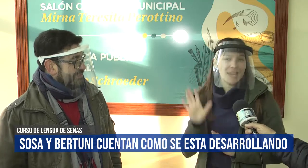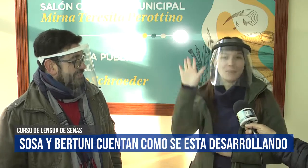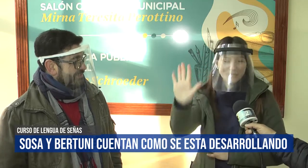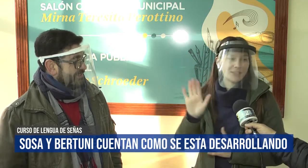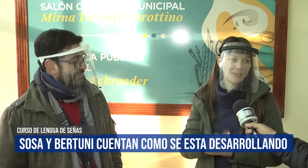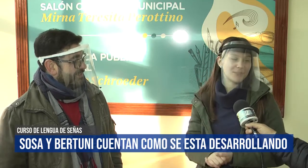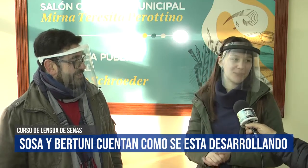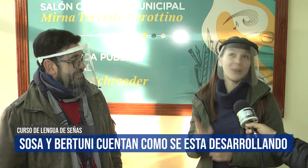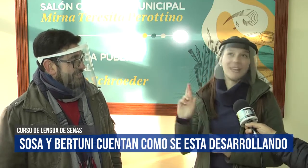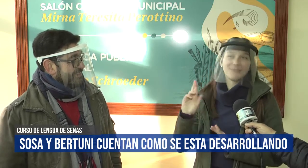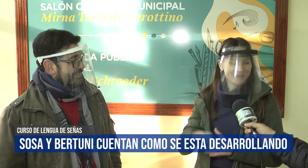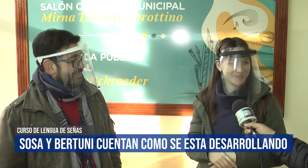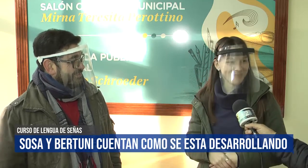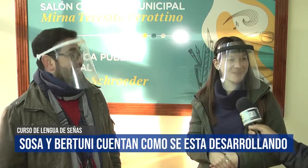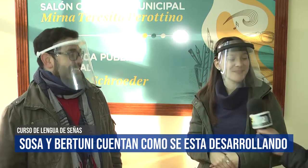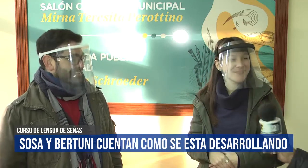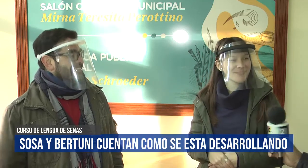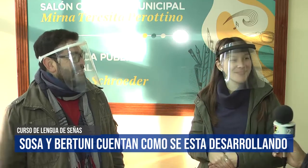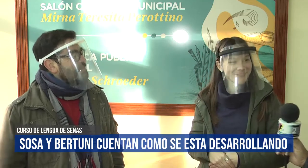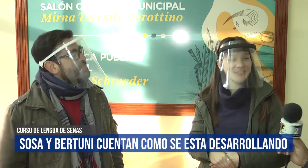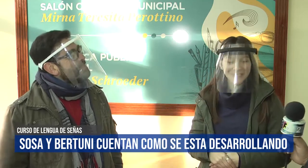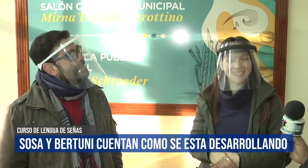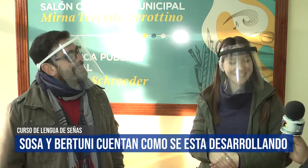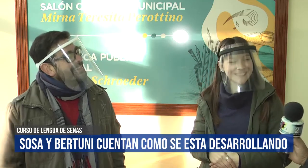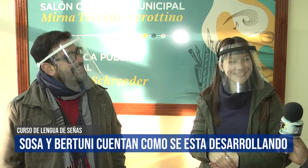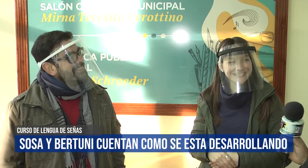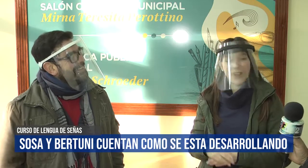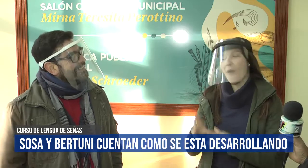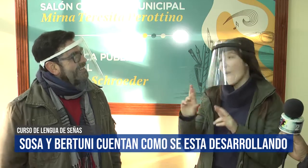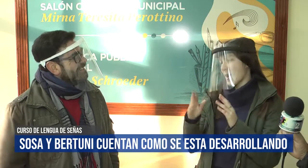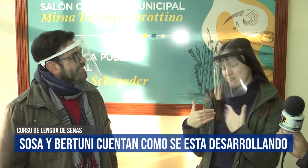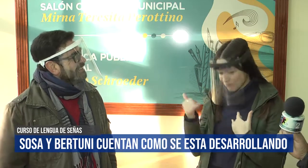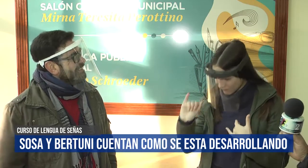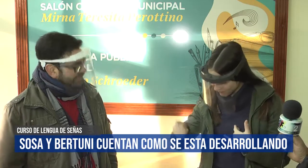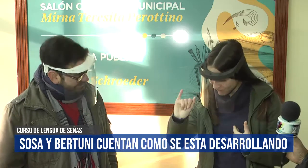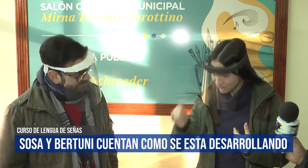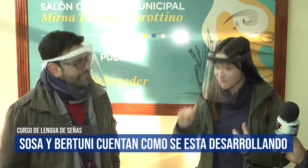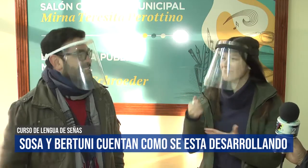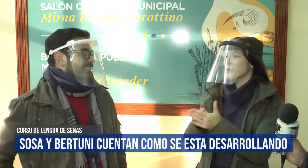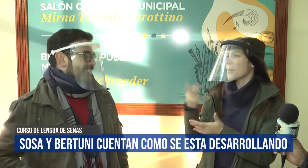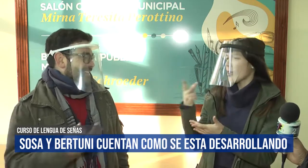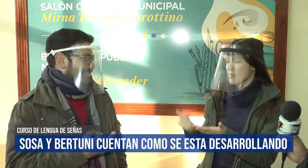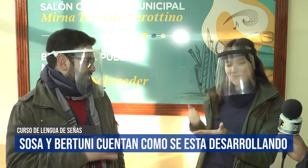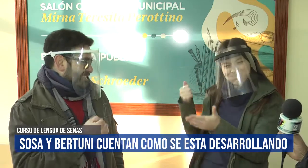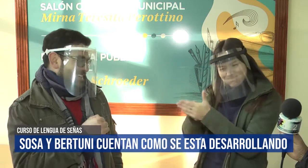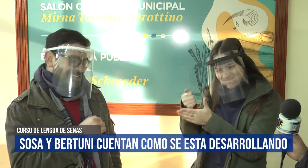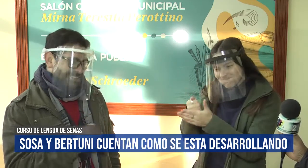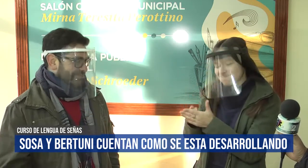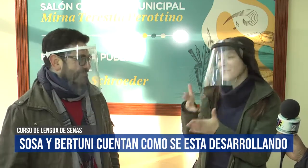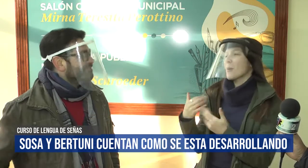hay proyectos a futuro, ojalá. Ojalá, y por supuesto que sí, que se van a lograr, porque hay un gran mérito de ustedes dos que son tesoneros